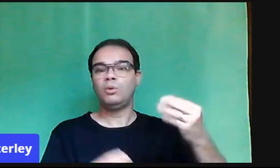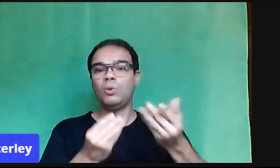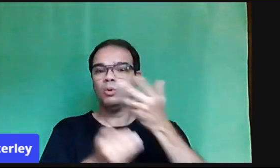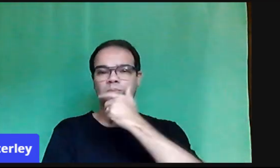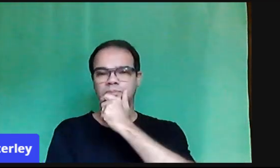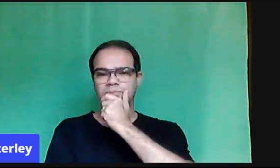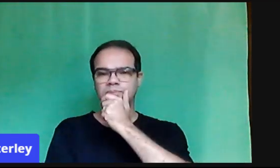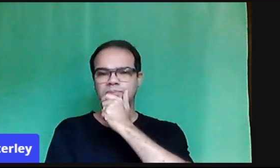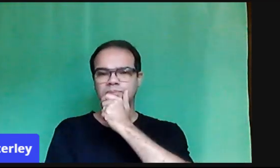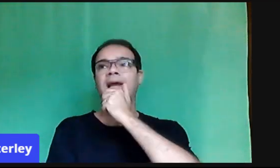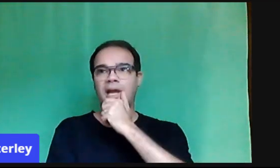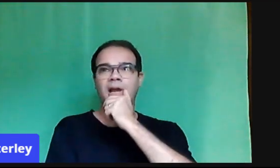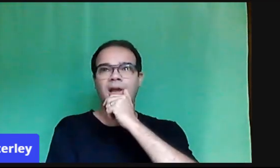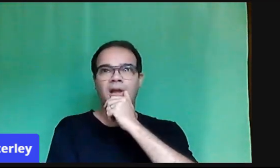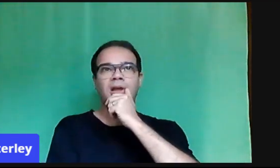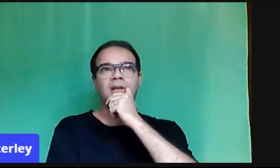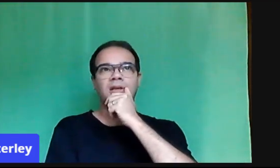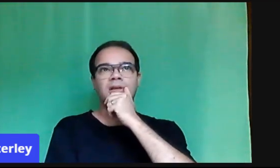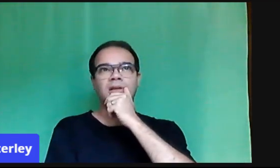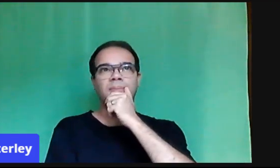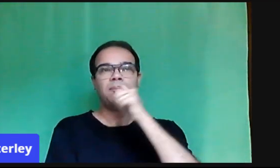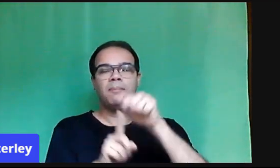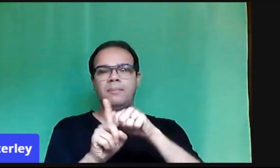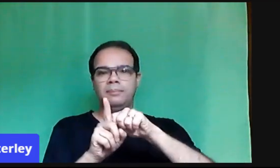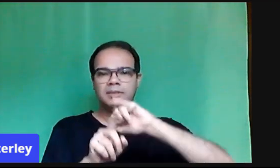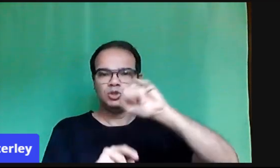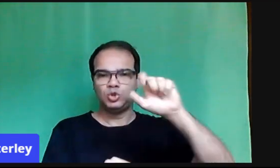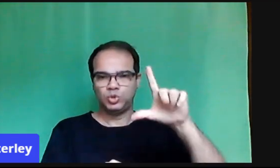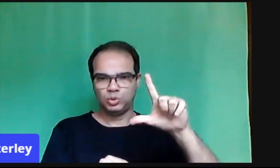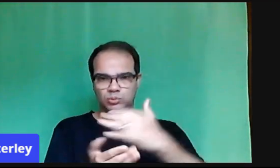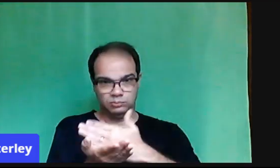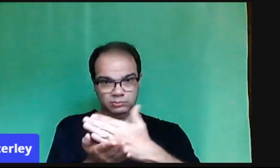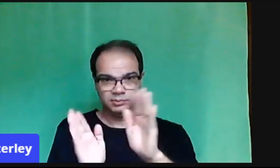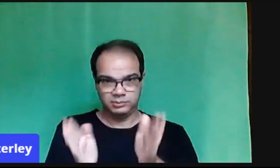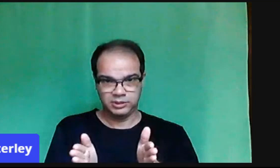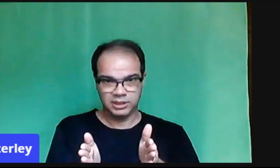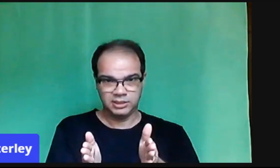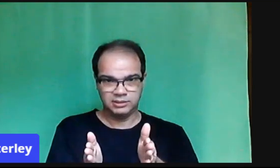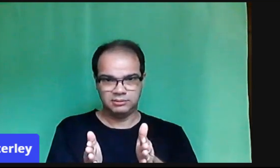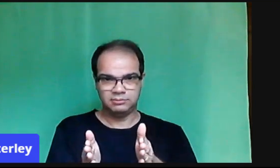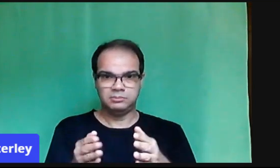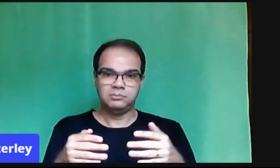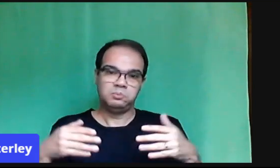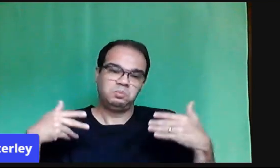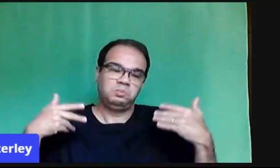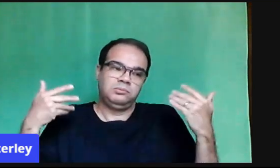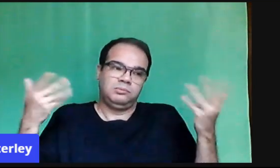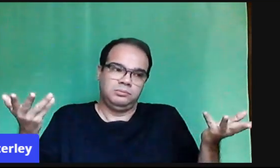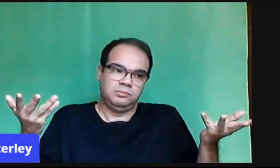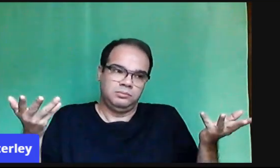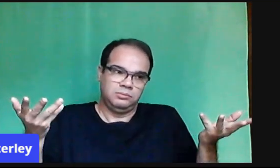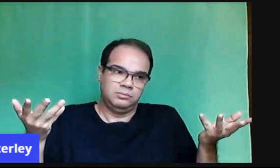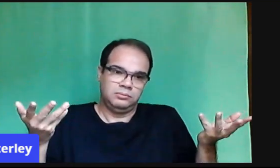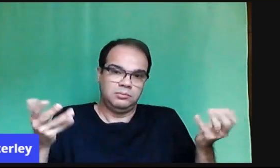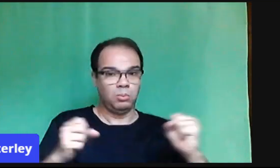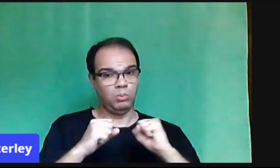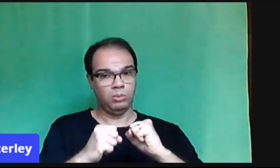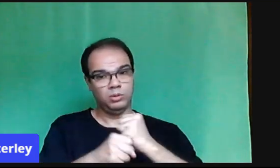que vem. Pode ser para 2022, né? Então, mas o que a gente não pode perder